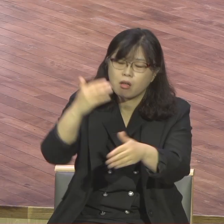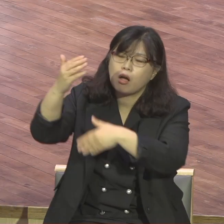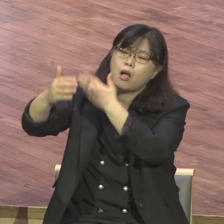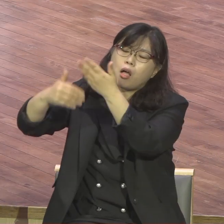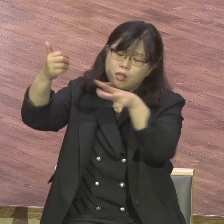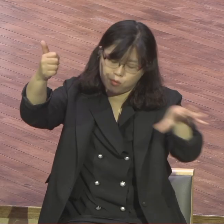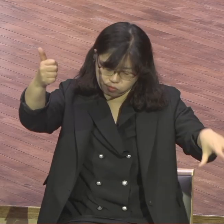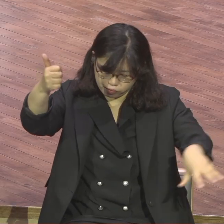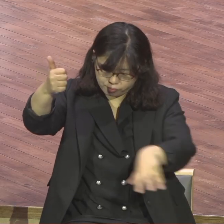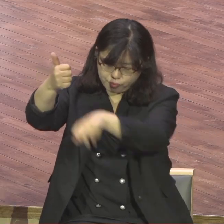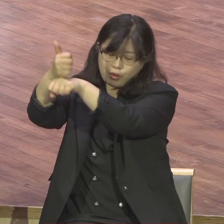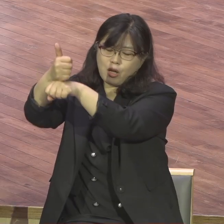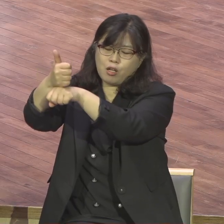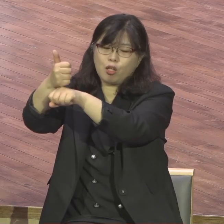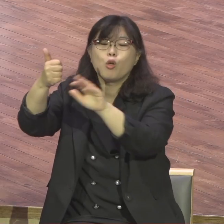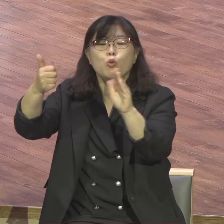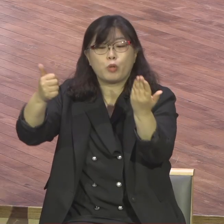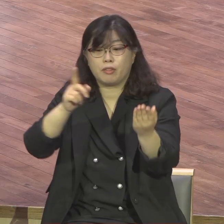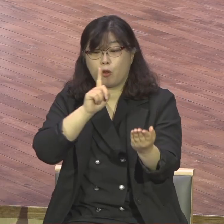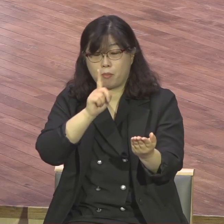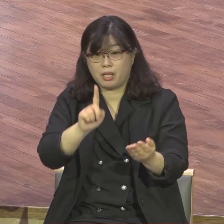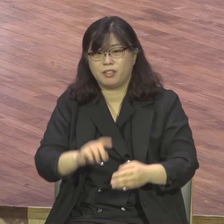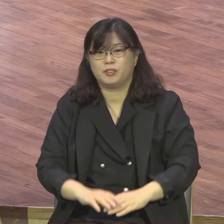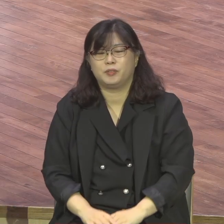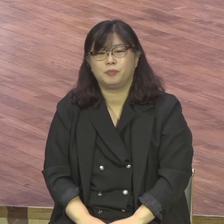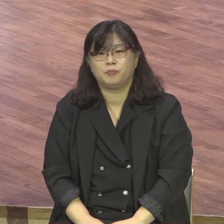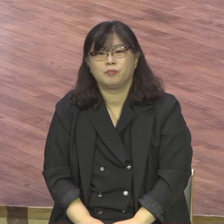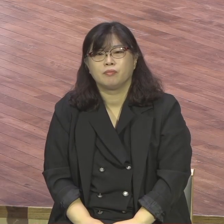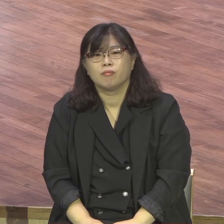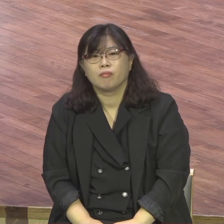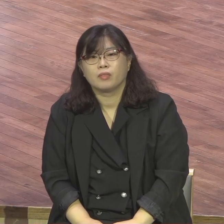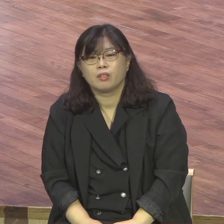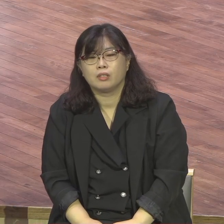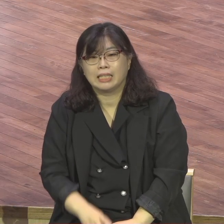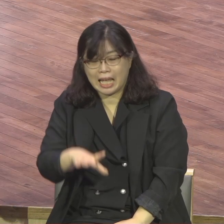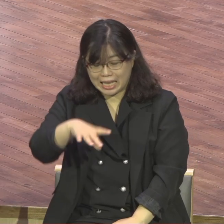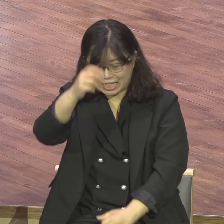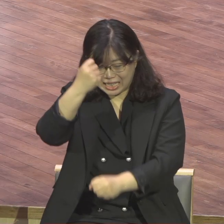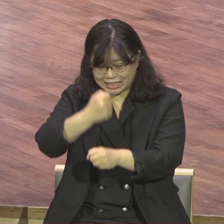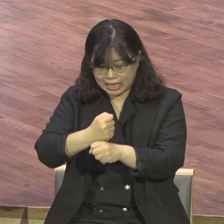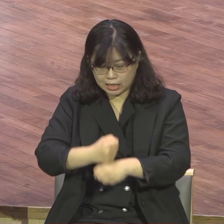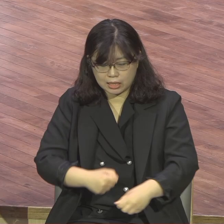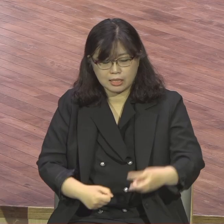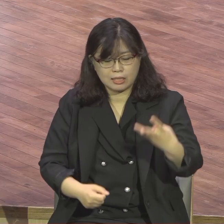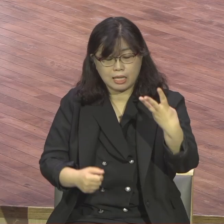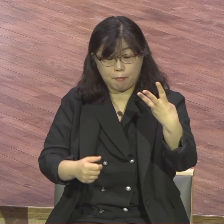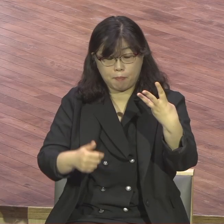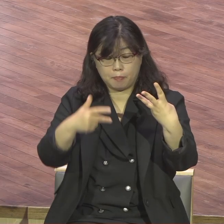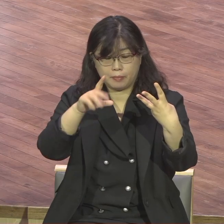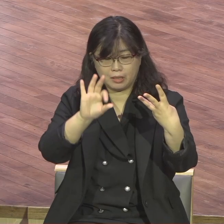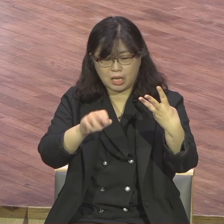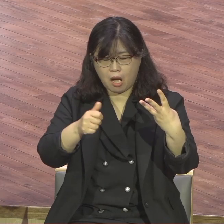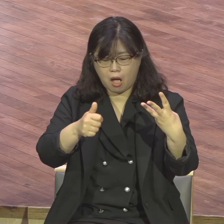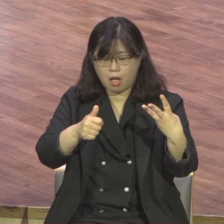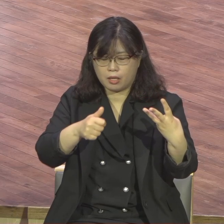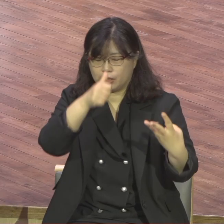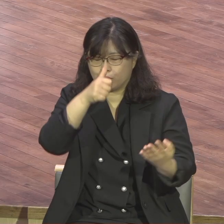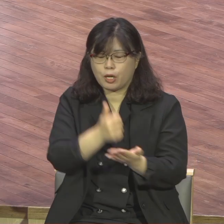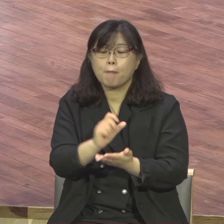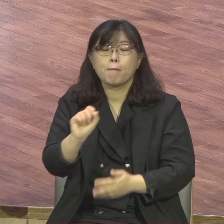마무리를 딱 합니다 장식이 3장에서 발생한 첫사람 아듬의 번조로 인해서 모든 사람은